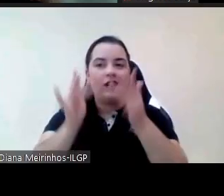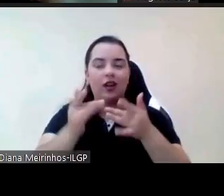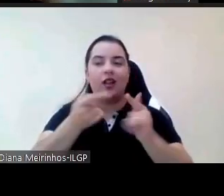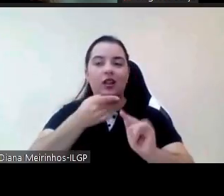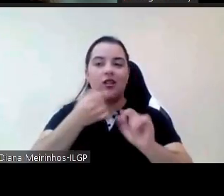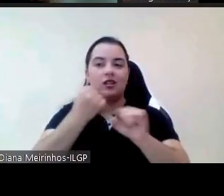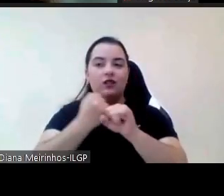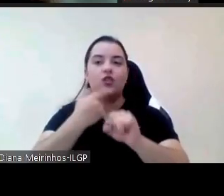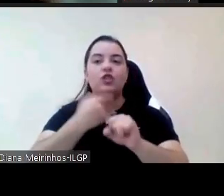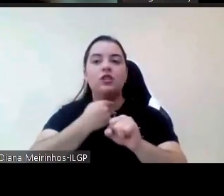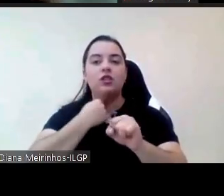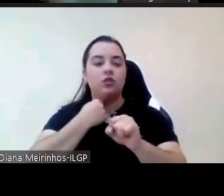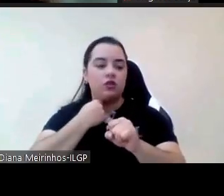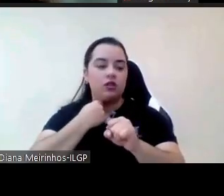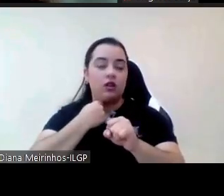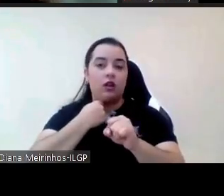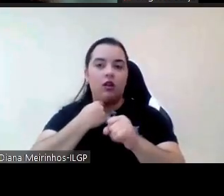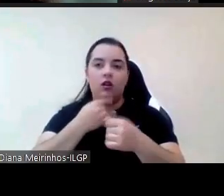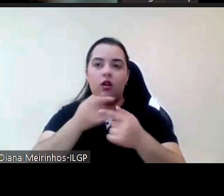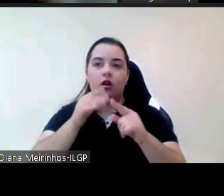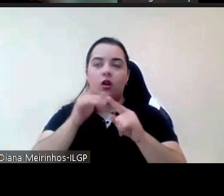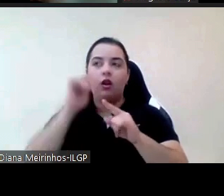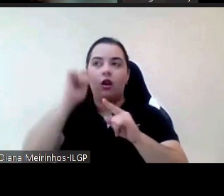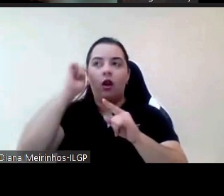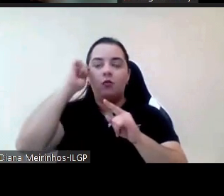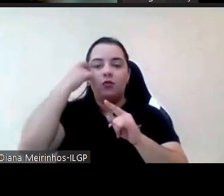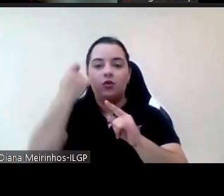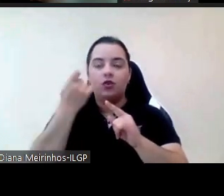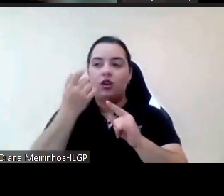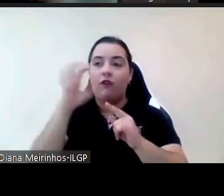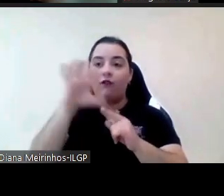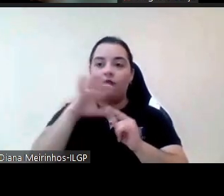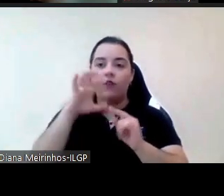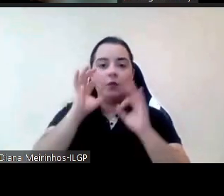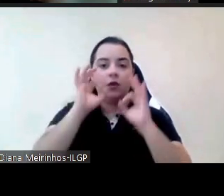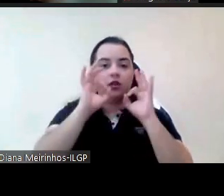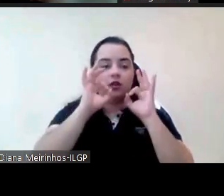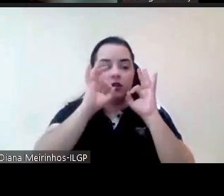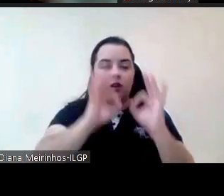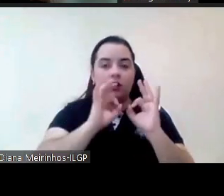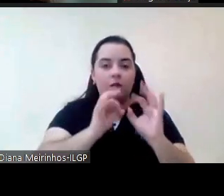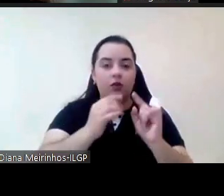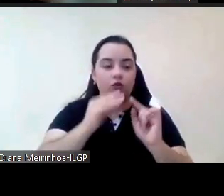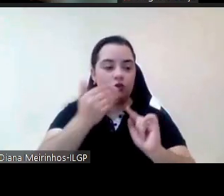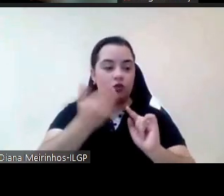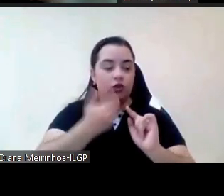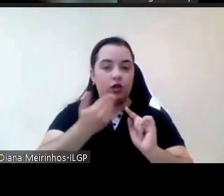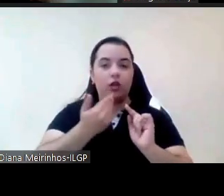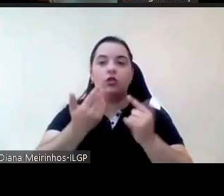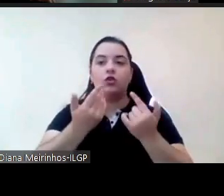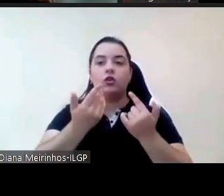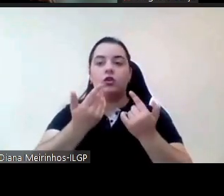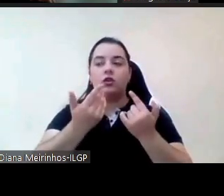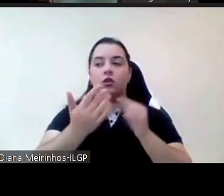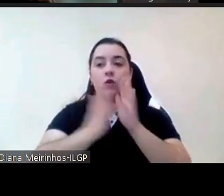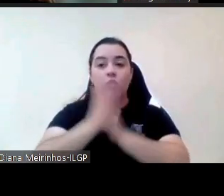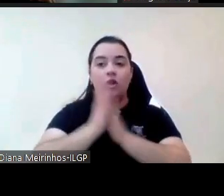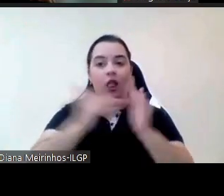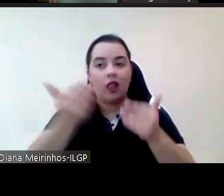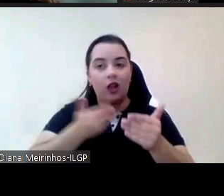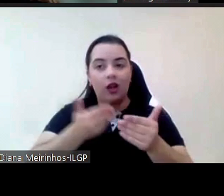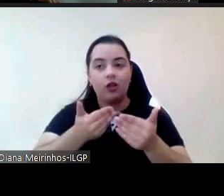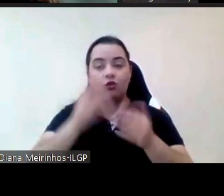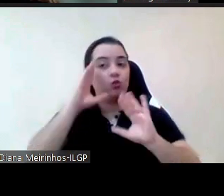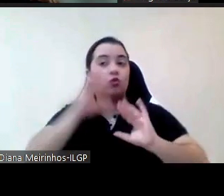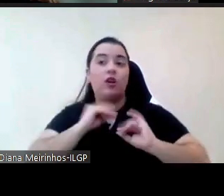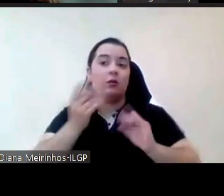o tratamento dos seus assuntos pessoais o acautelamento dos seus direitos e às vezes as pessoas